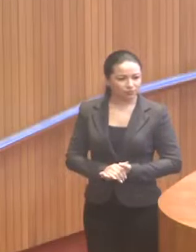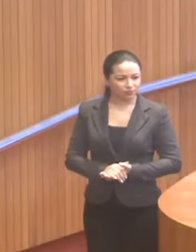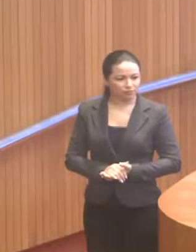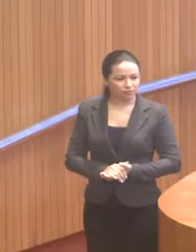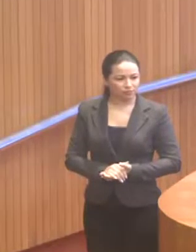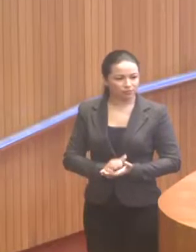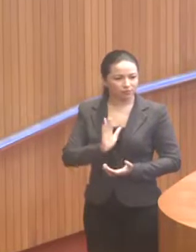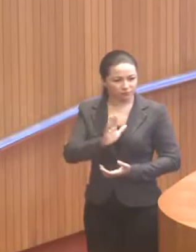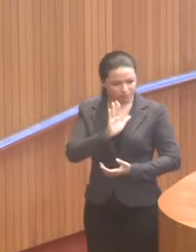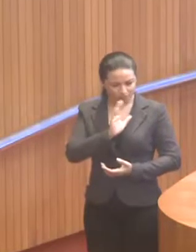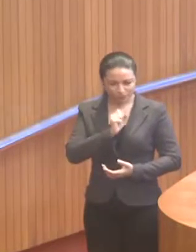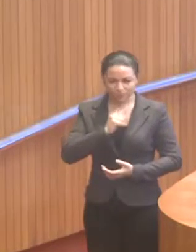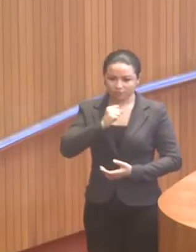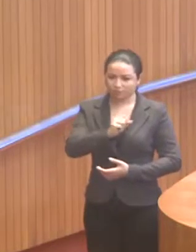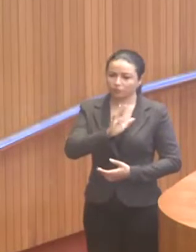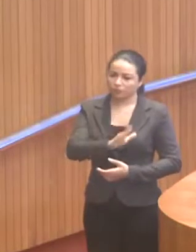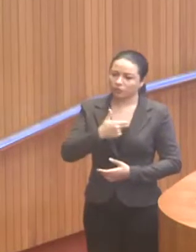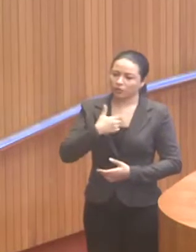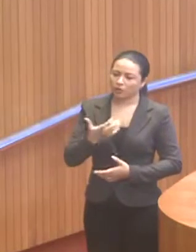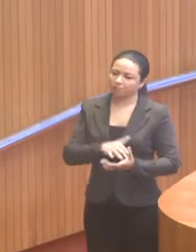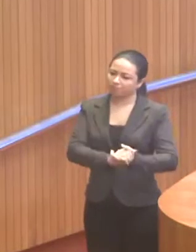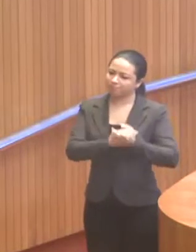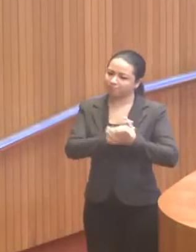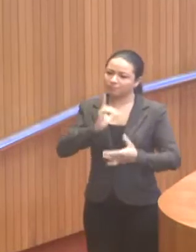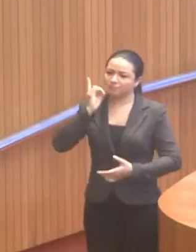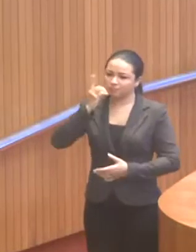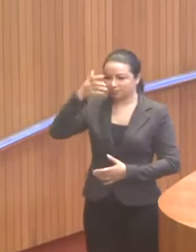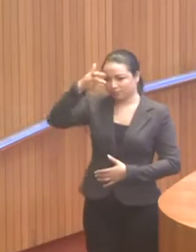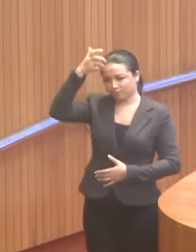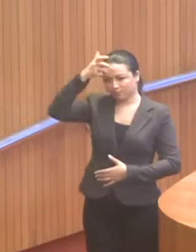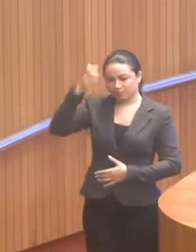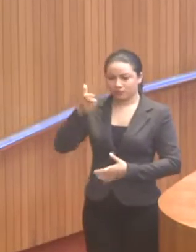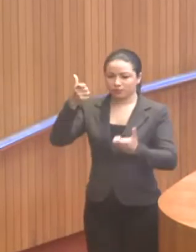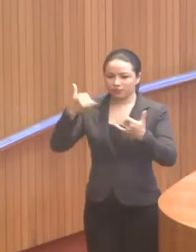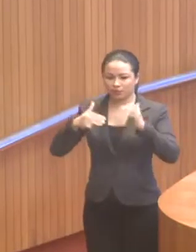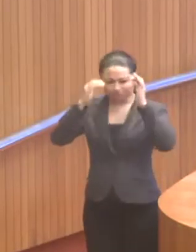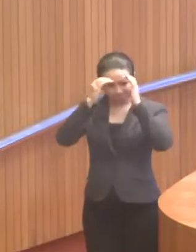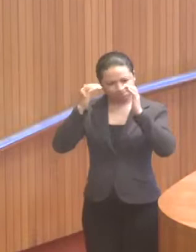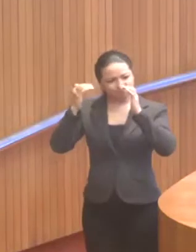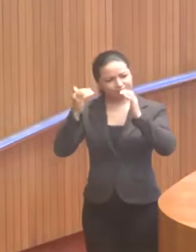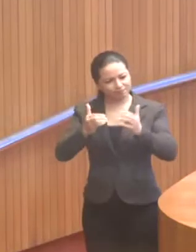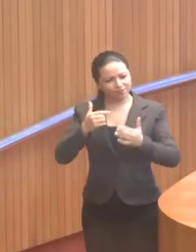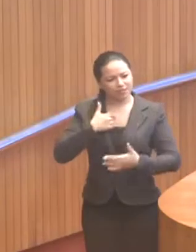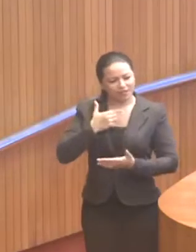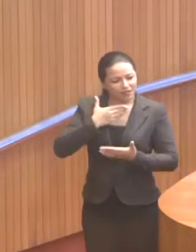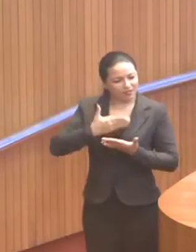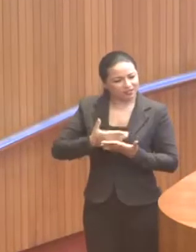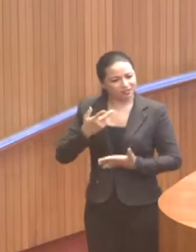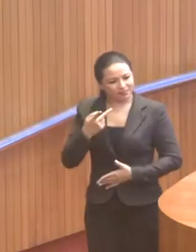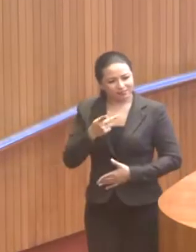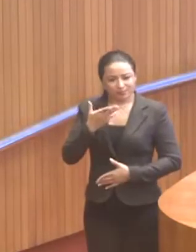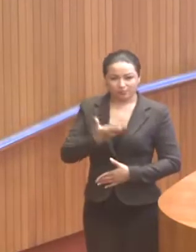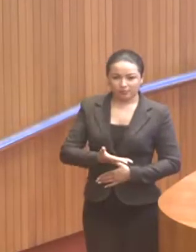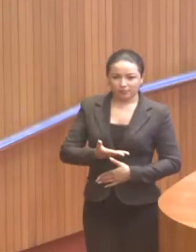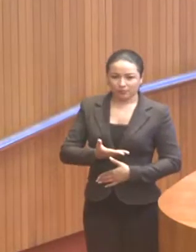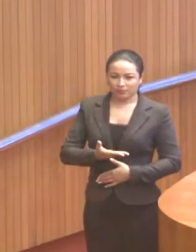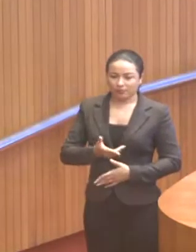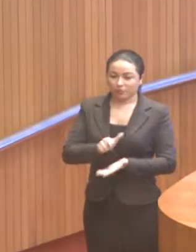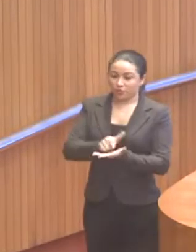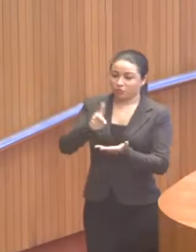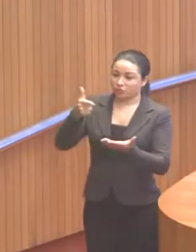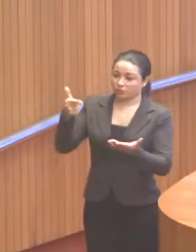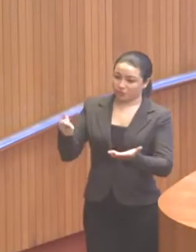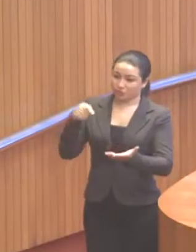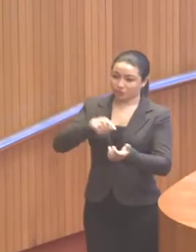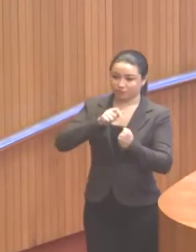Eu já permito e queria cumprimentar o deputado Neto Evangelista, dizendo o meu respeito e minha admiração por ele. Os jornais,